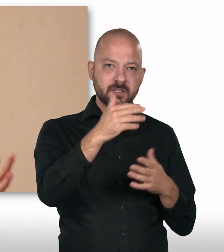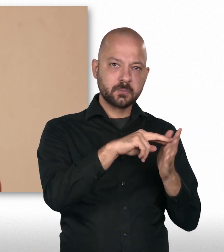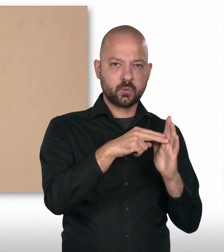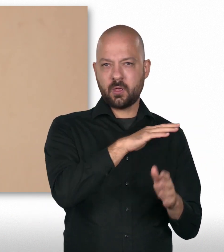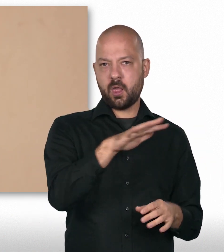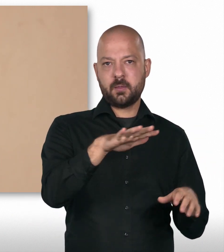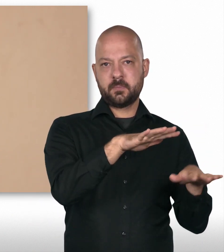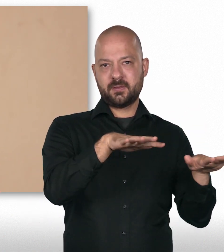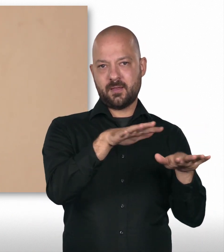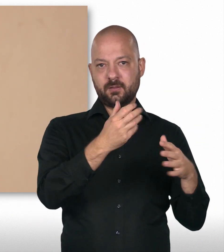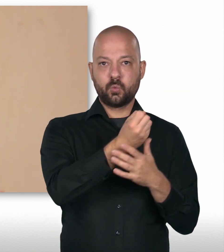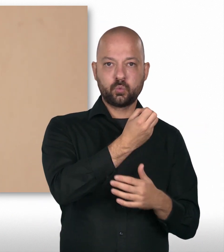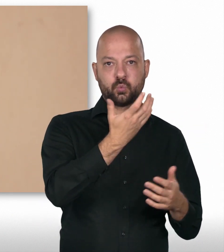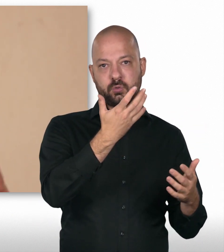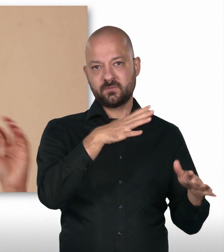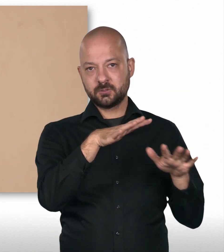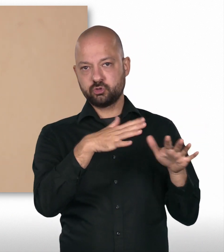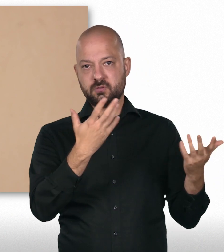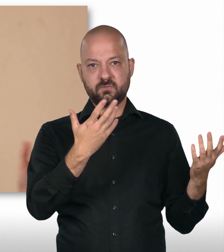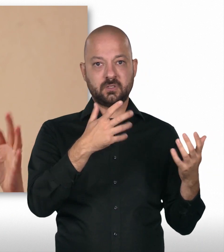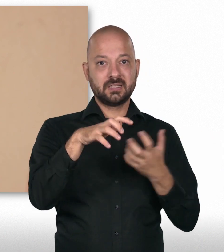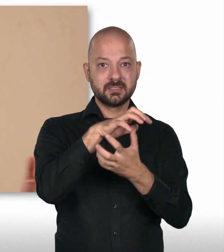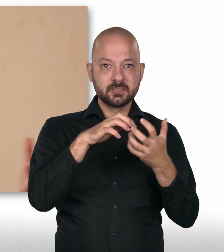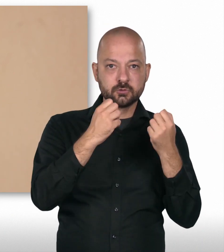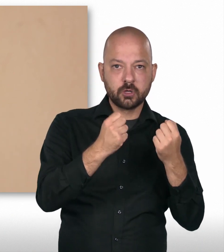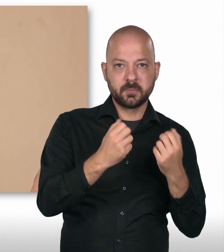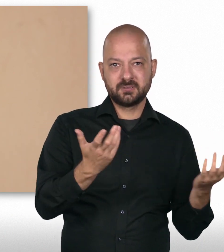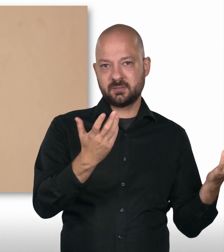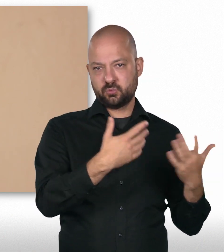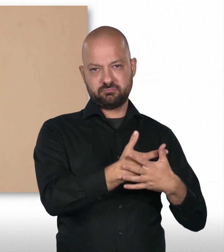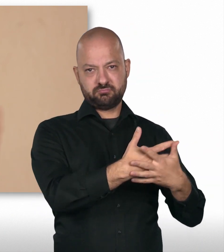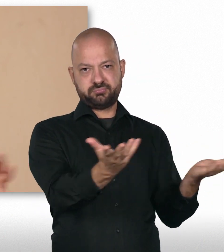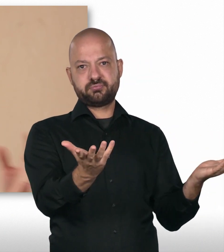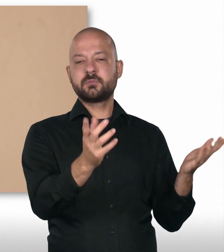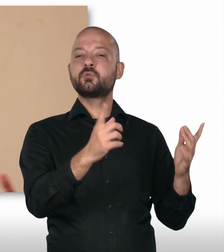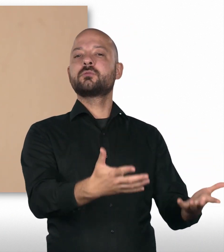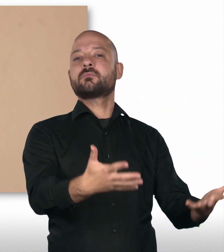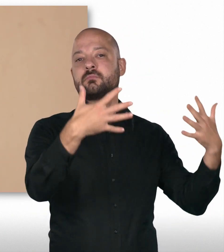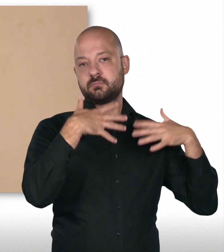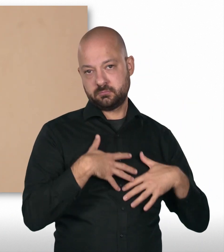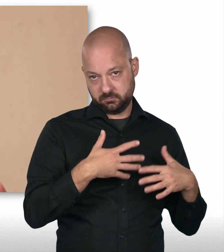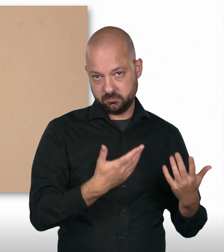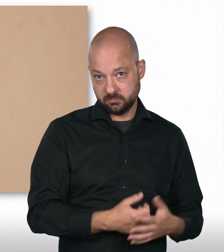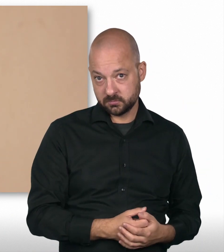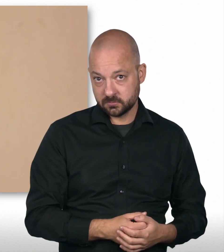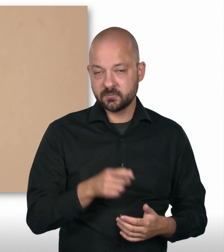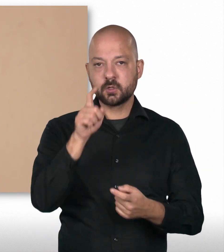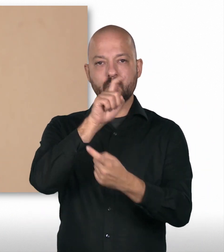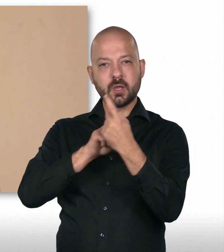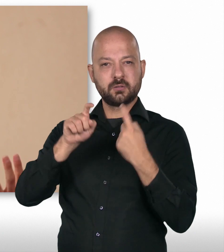Politik, von Kultur über Wirtschaft bis hin zu, weiß ich nicht, Krisenstabilisierung zum Beispiel und viele andere Sachen, die wir da machen, abdecken können. Und das